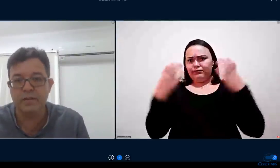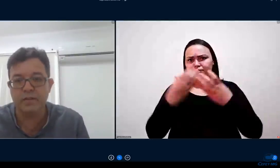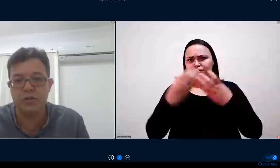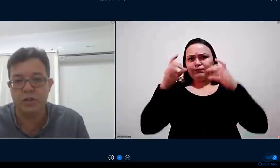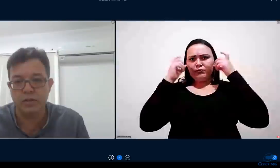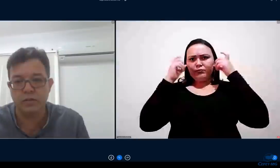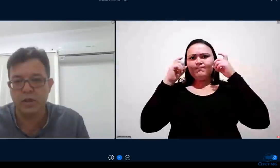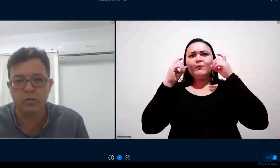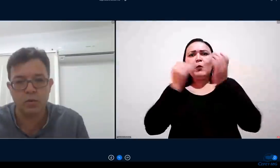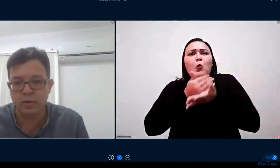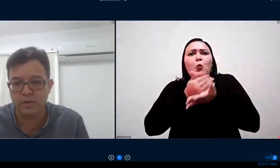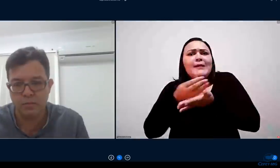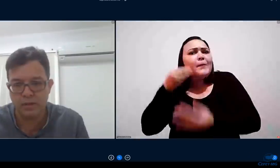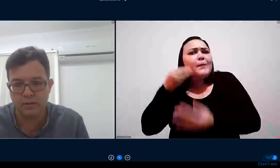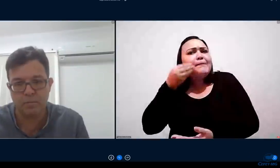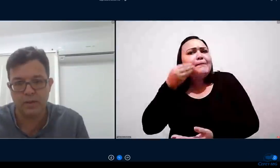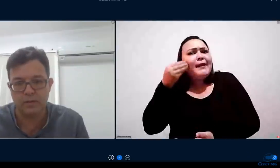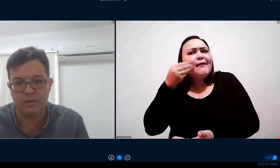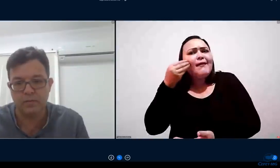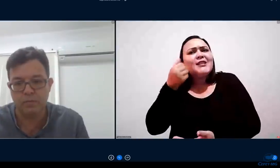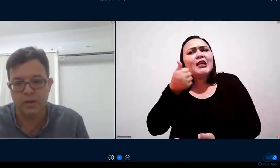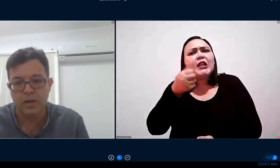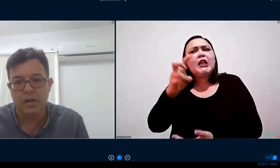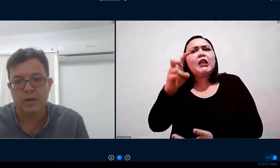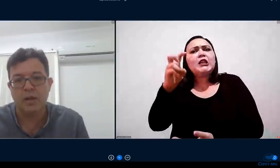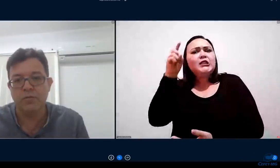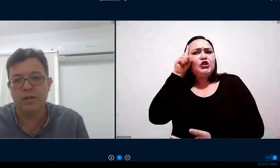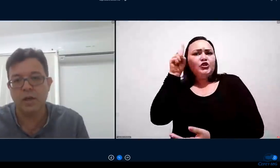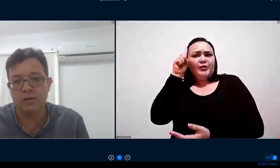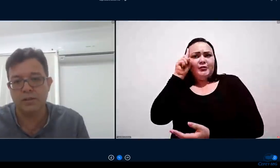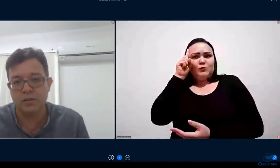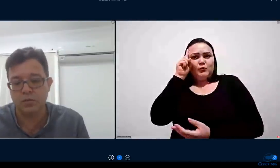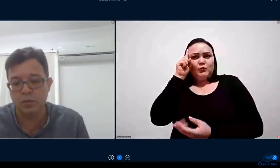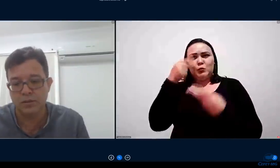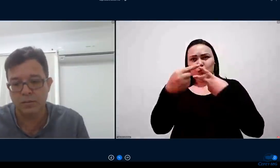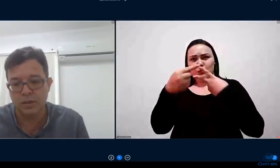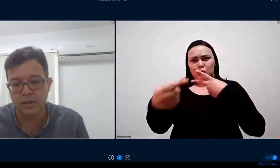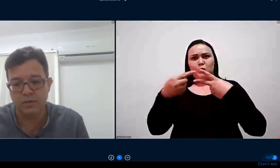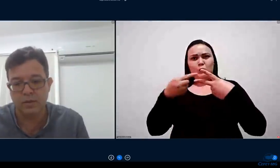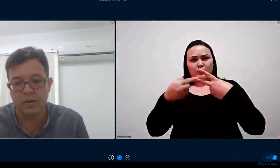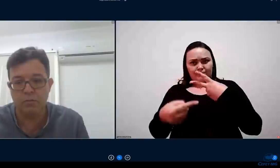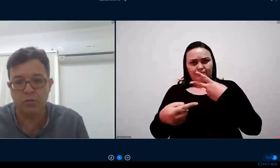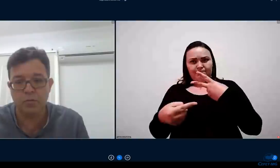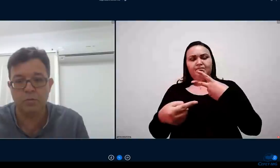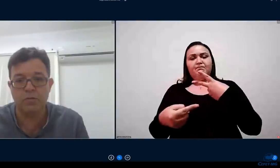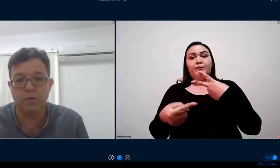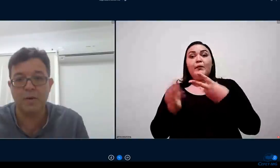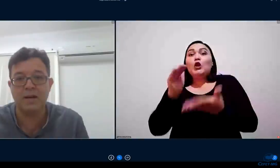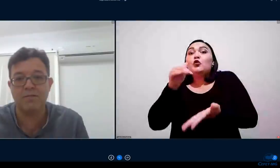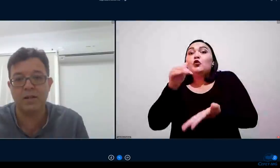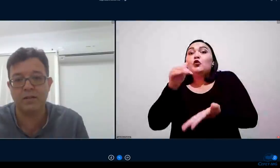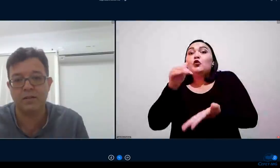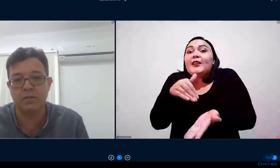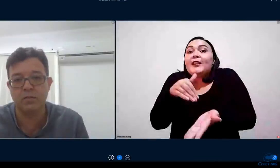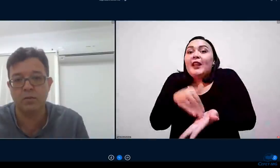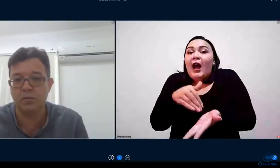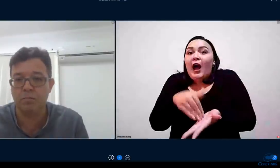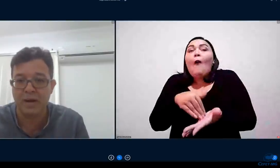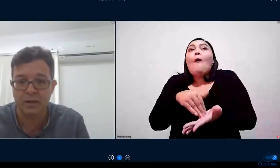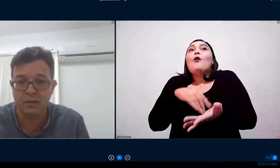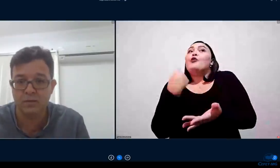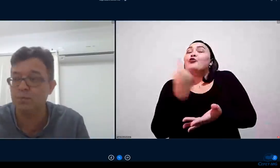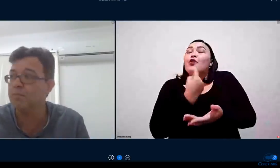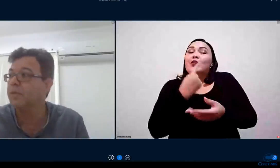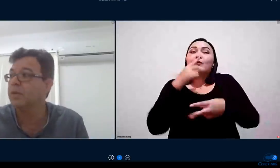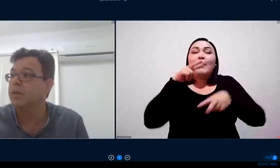de 15 dias eram duas semanas apenas e ao final dessas duas semanas iríamos promover uma avaliação